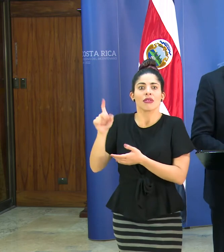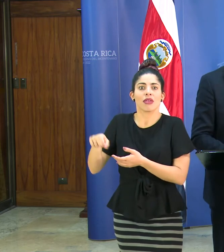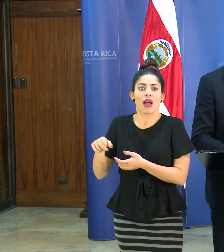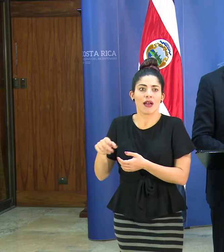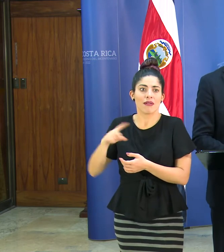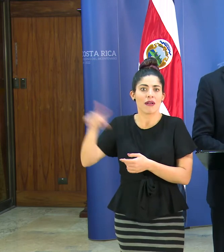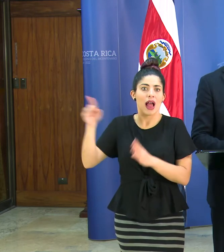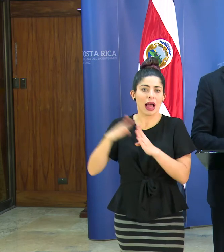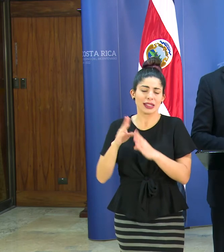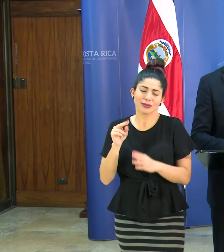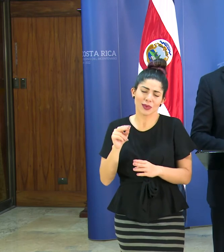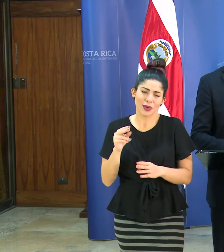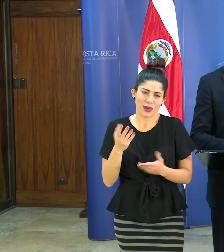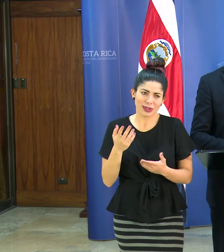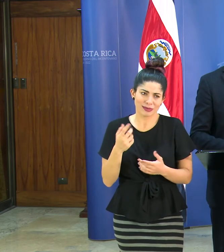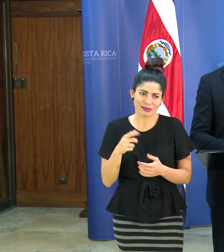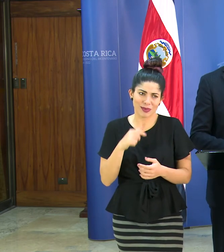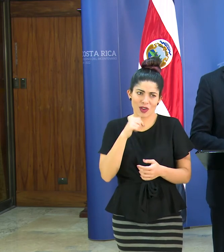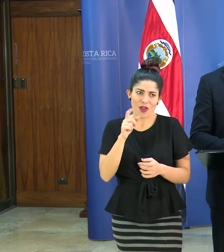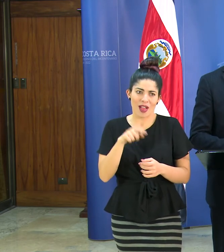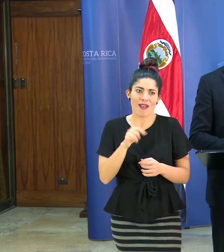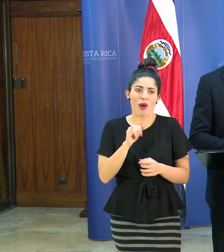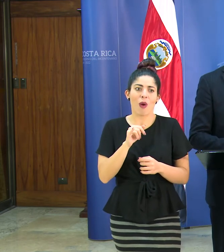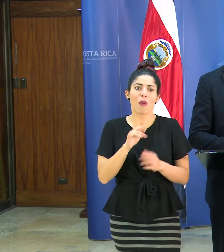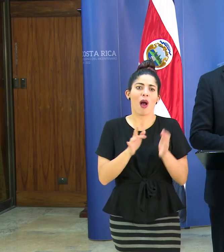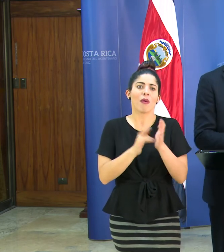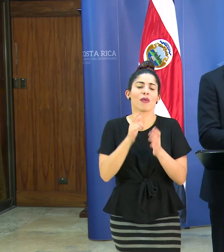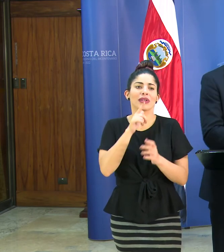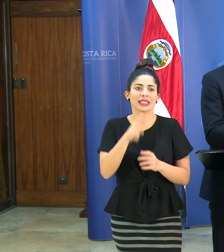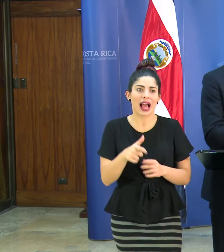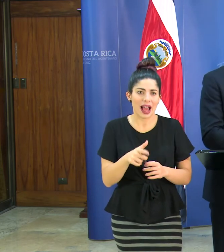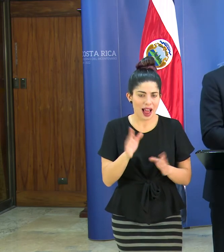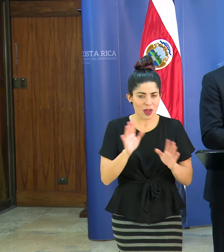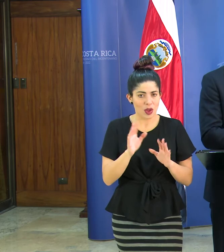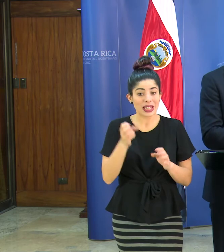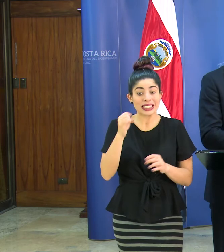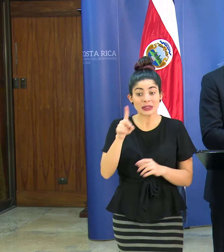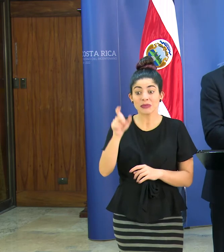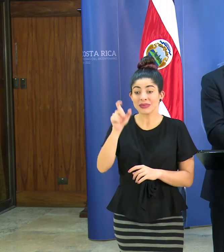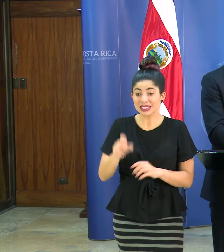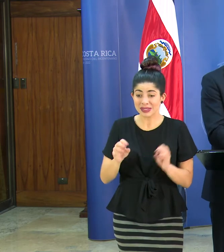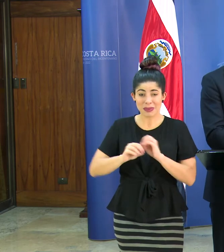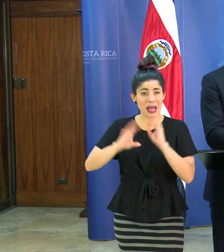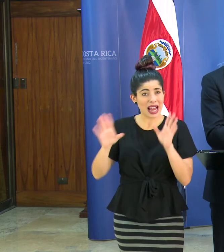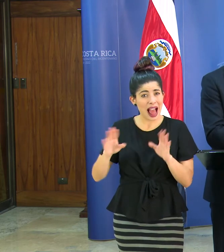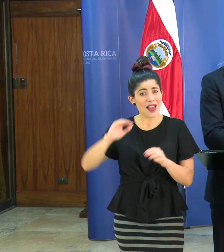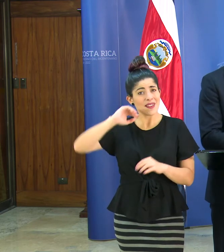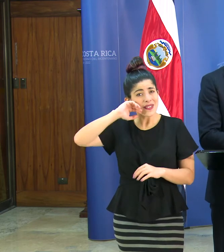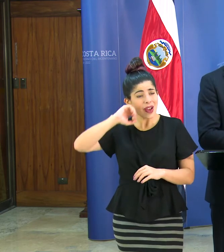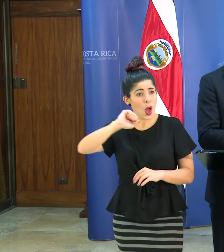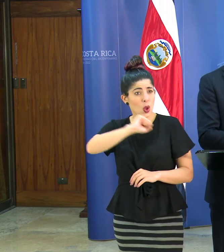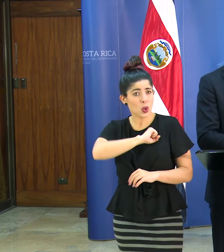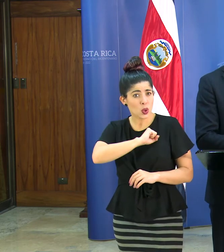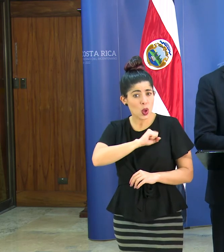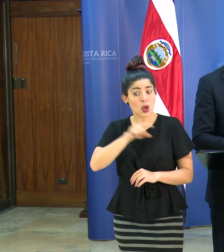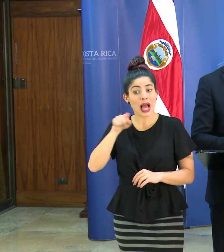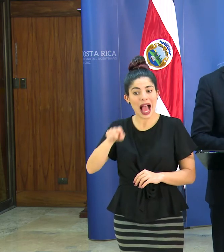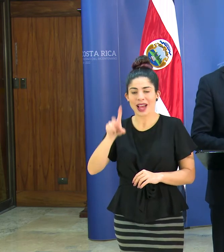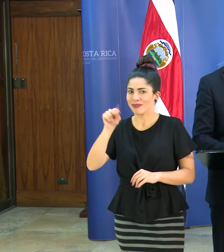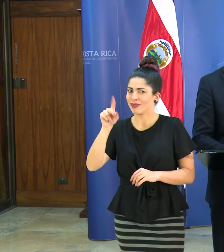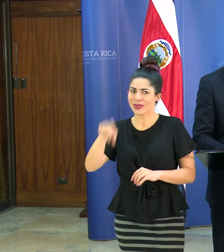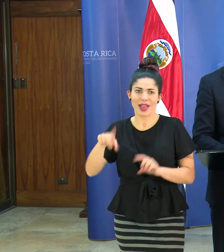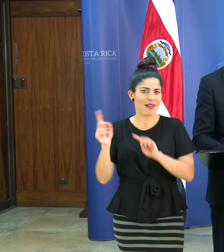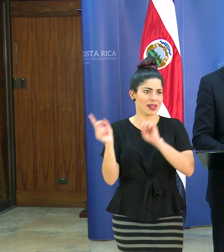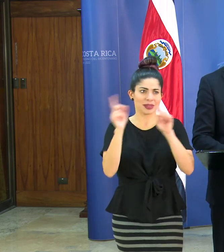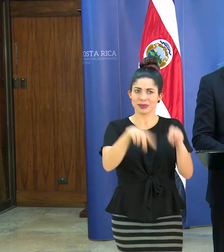que lo mandemos para la casa porque tampoco aquí se vale abusarse de esta situación es cuando ya tiene un cuadro claro agudo con fiebre con tos que ahí no tiene por qué